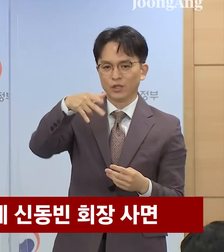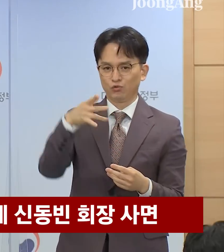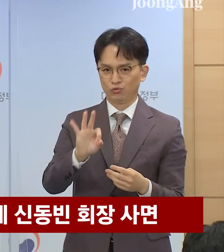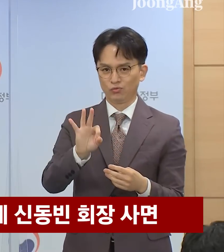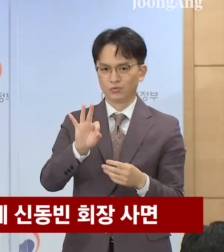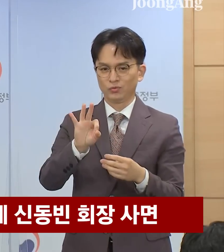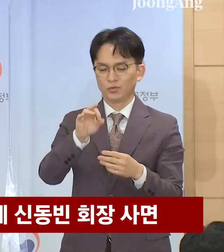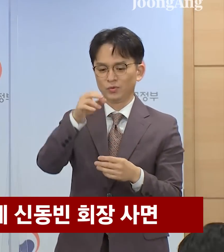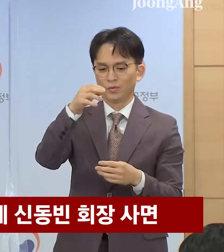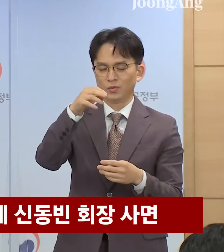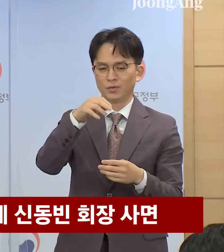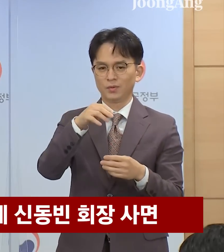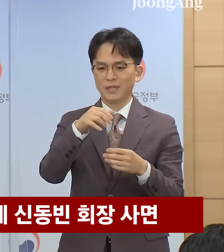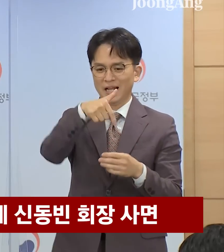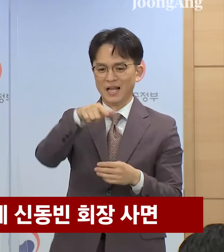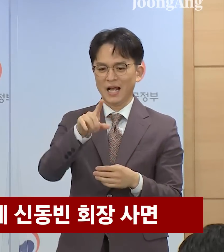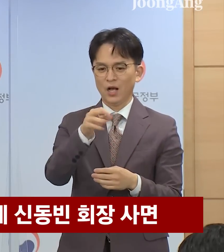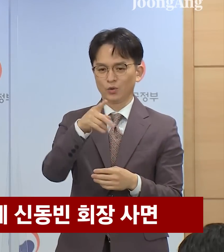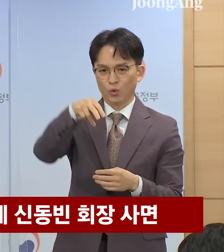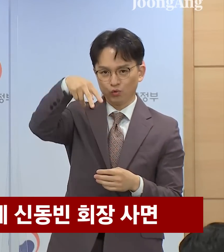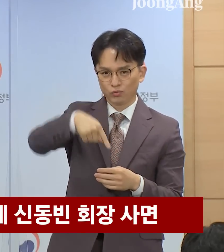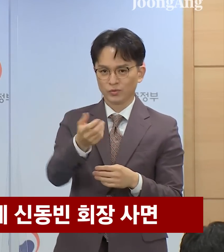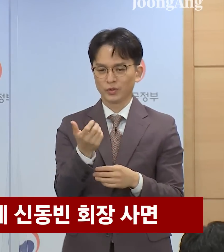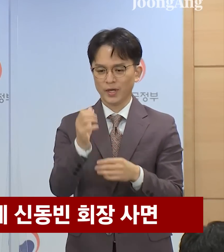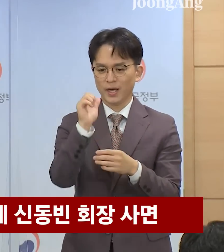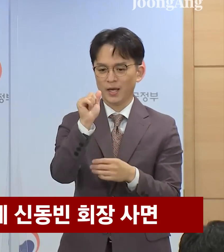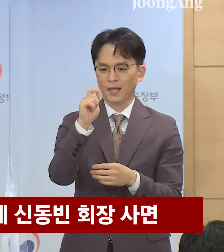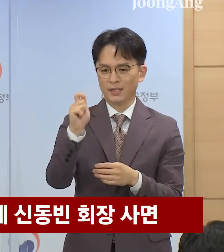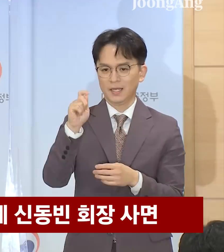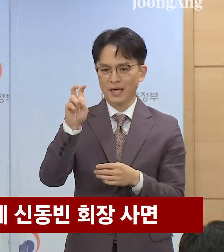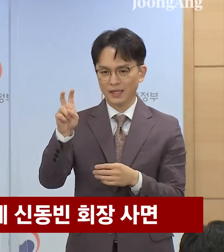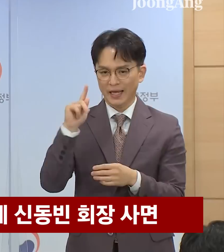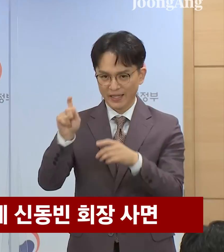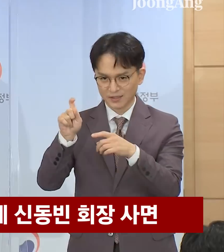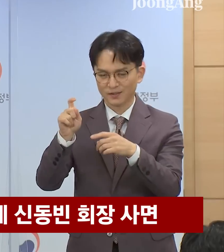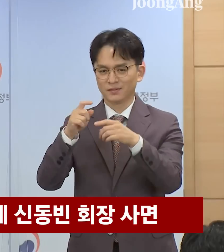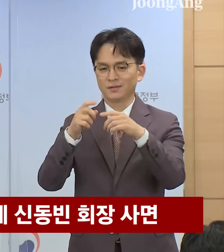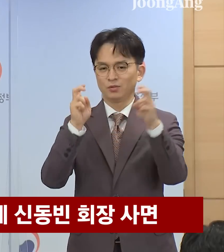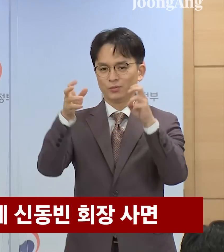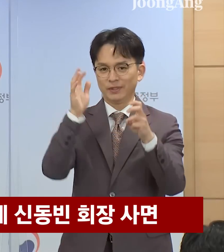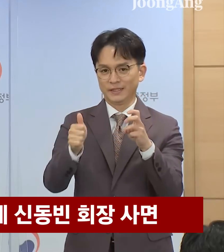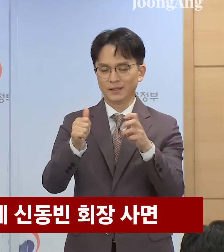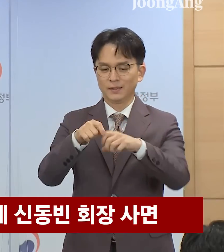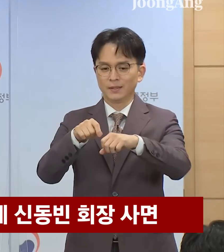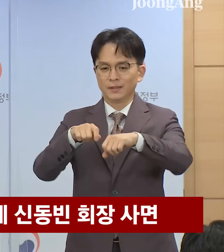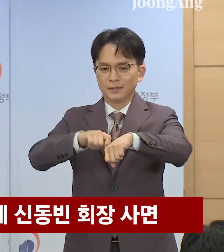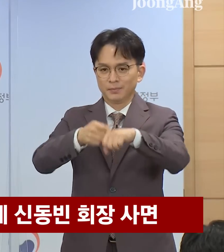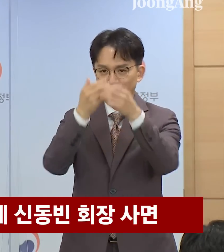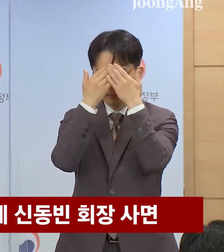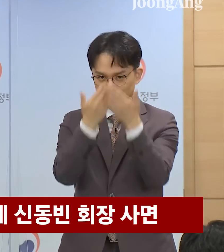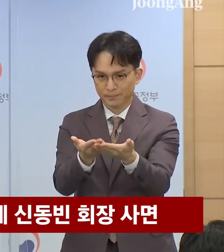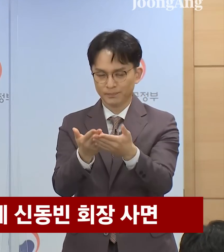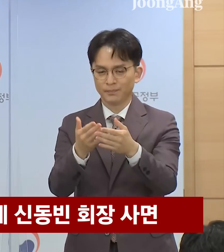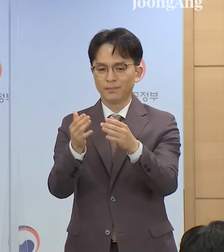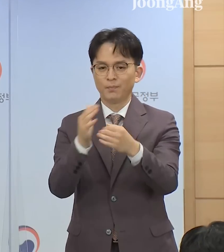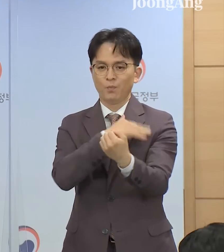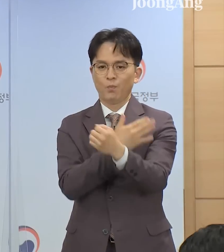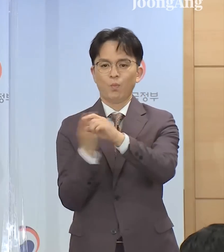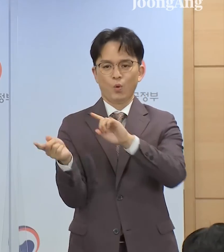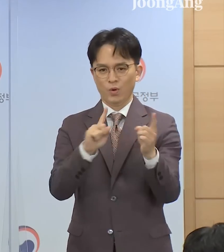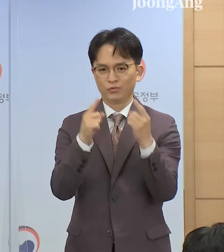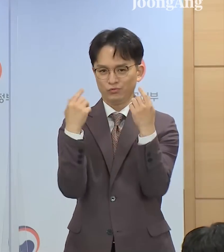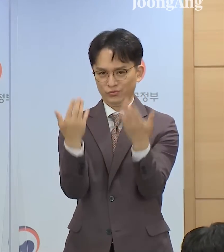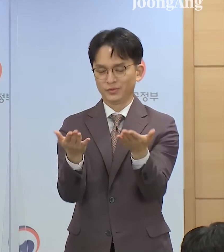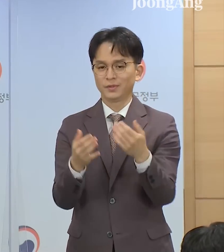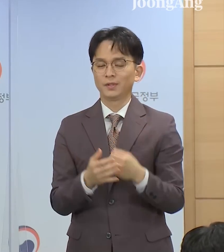강덕수 전 stx그룹 회장을 특별 사면 및 복권합니다. 이와